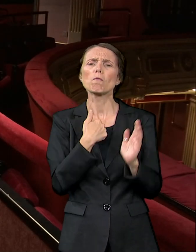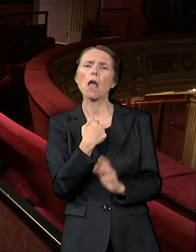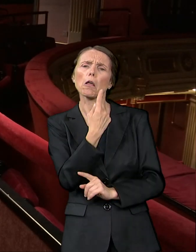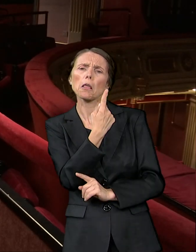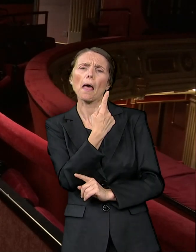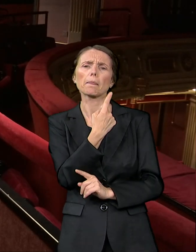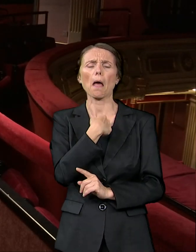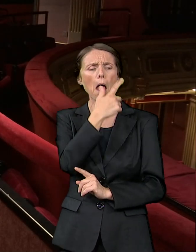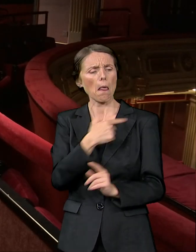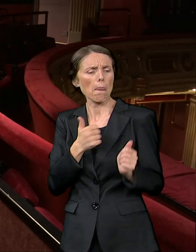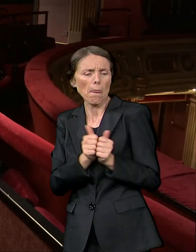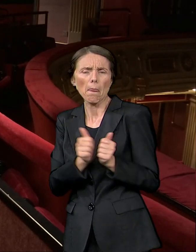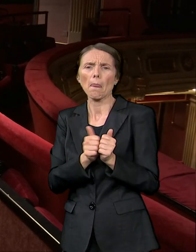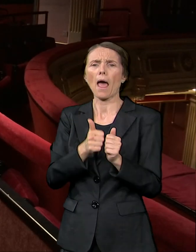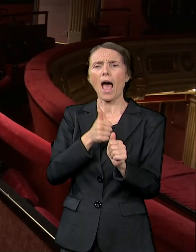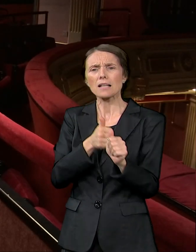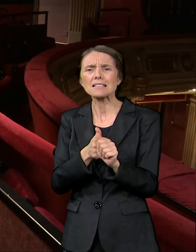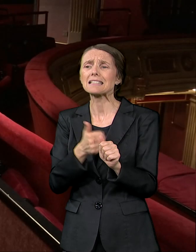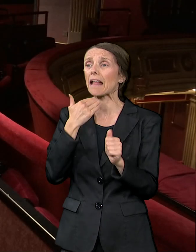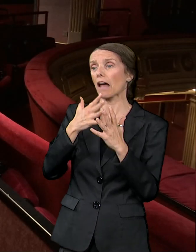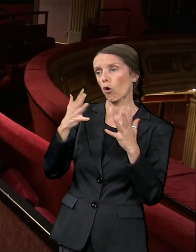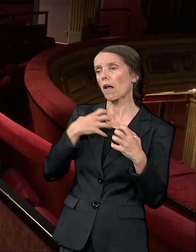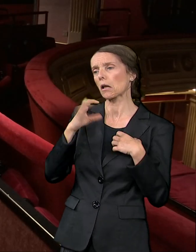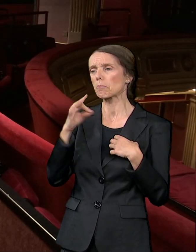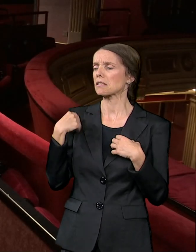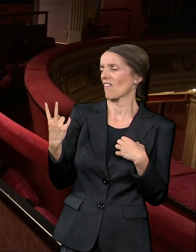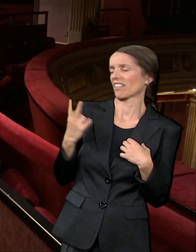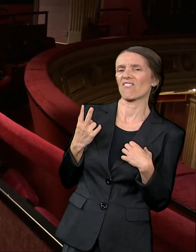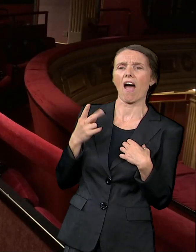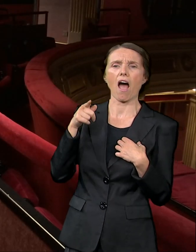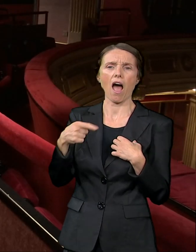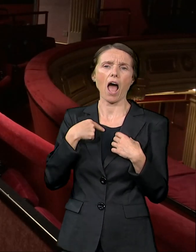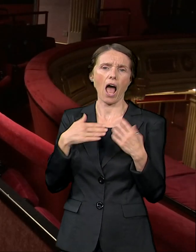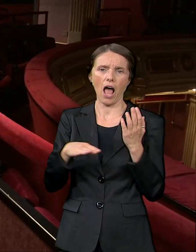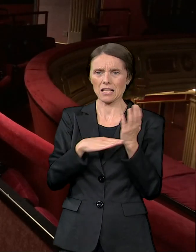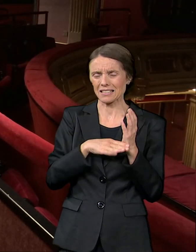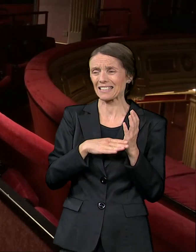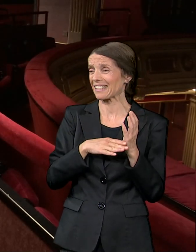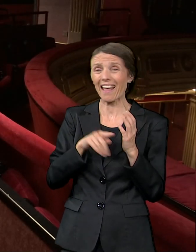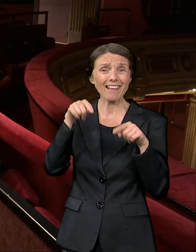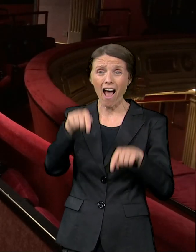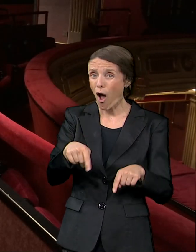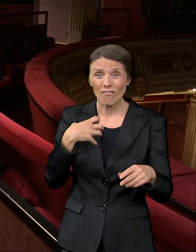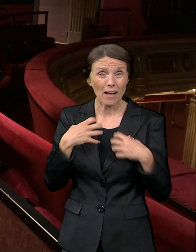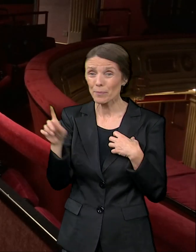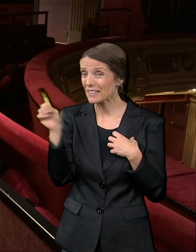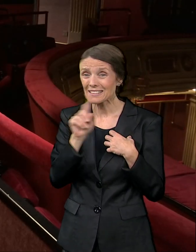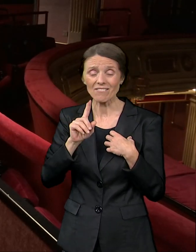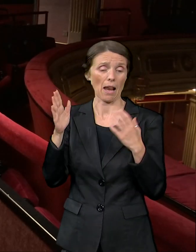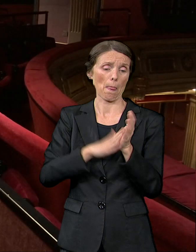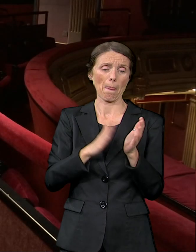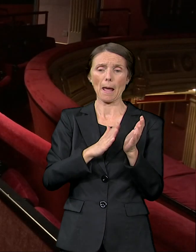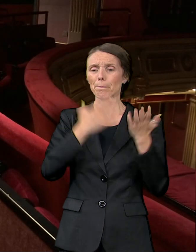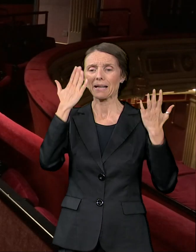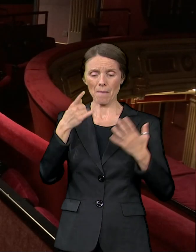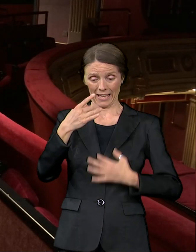asistenta ili dva koja je veća predstava, ali ovdje sam za svaki segment kostima imala drugog asistenta